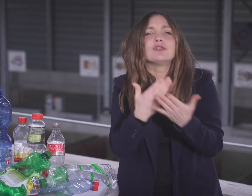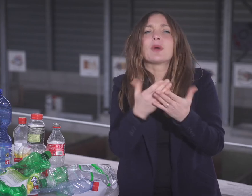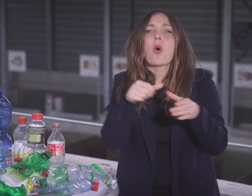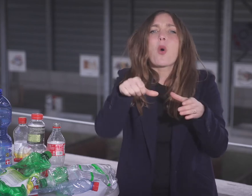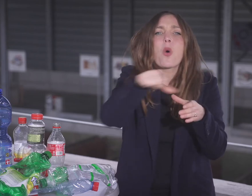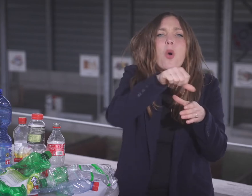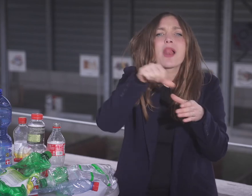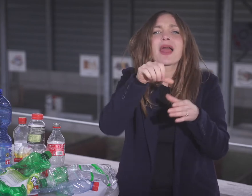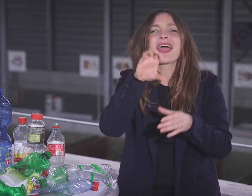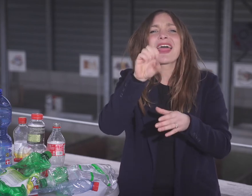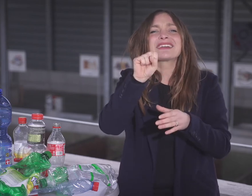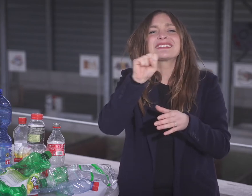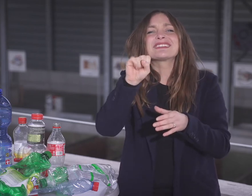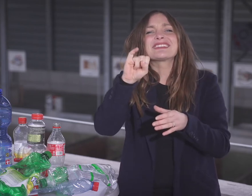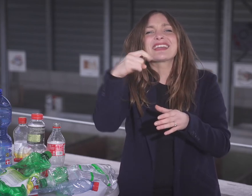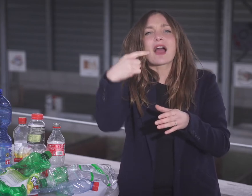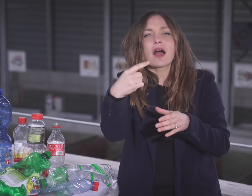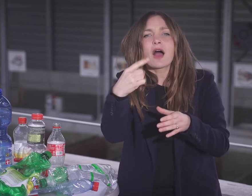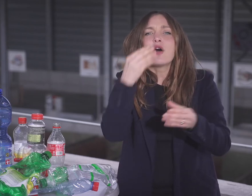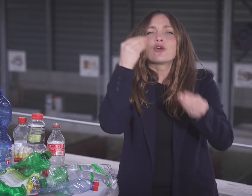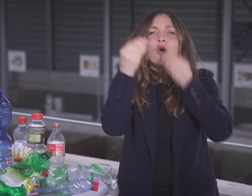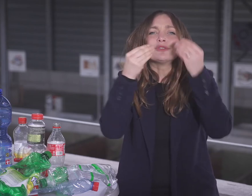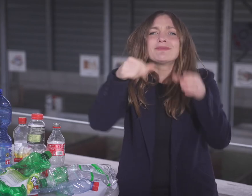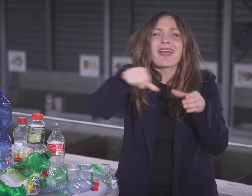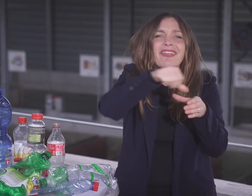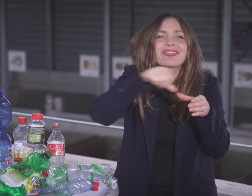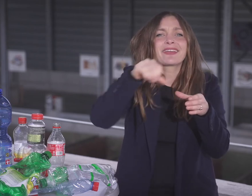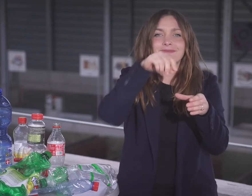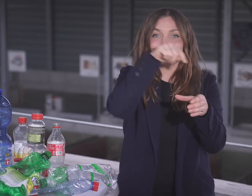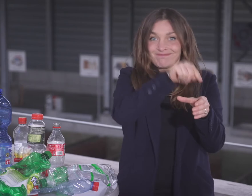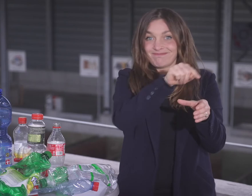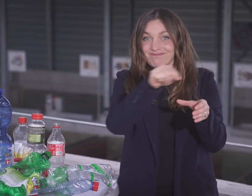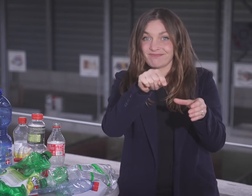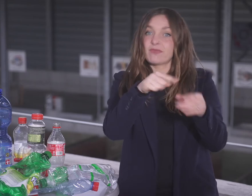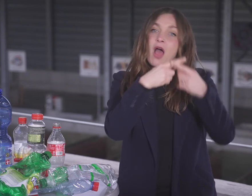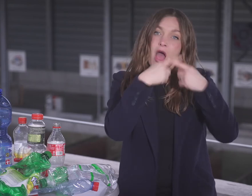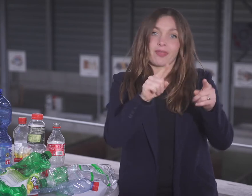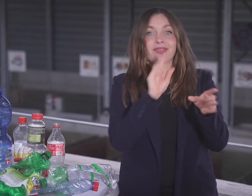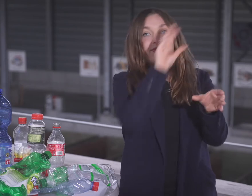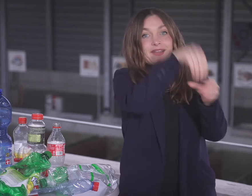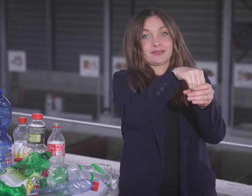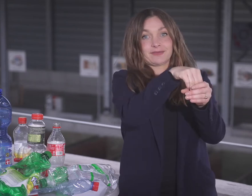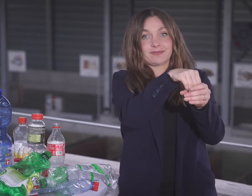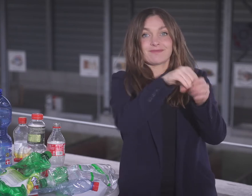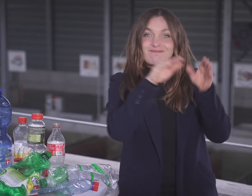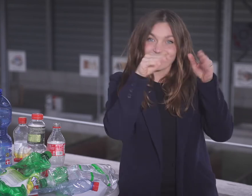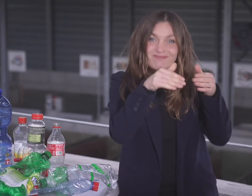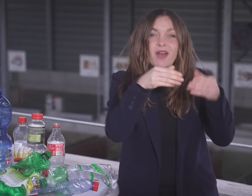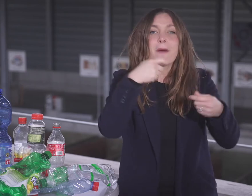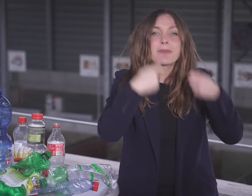Beispiel leere Öl-, Essig und Kosmetikflaschen aus Pet und andere Kunststoffarten, alle die